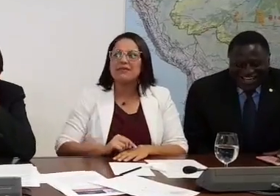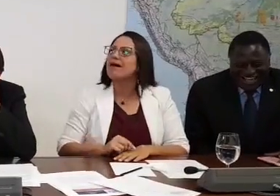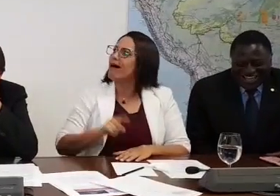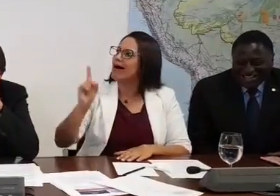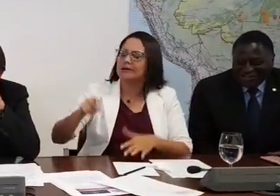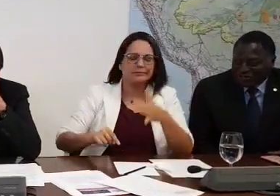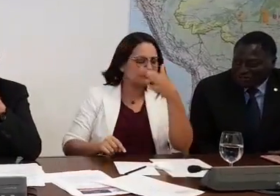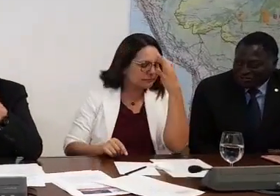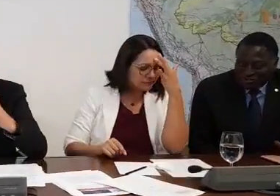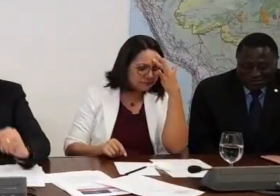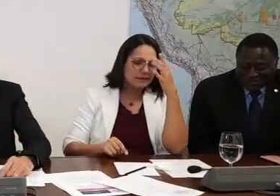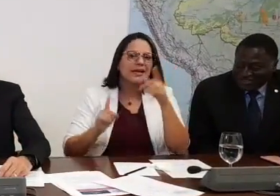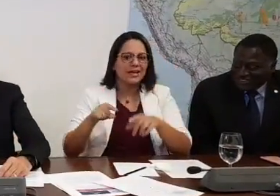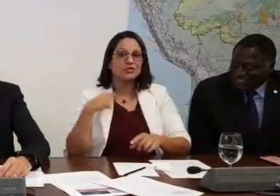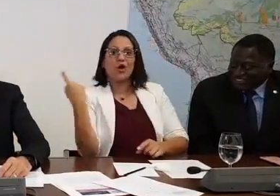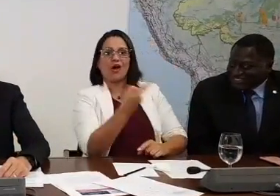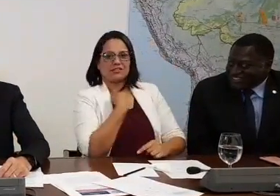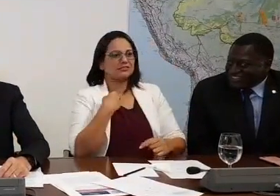mesmo.